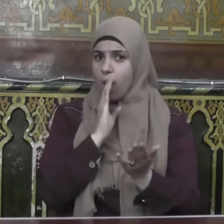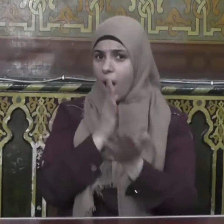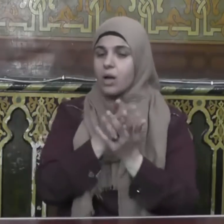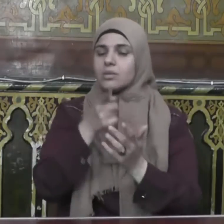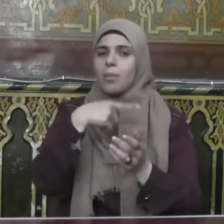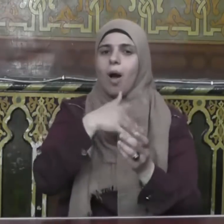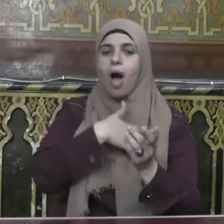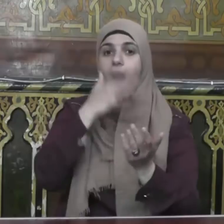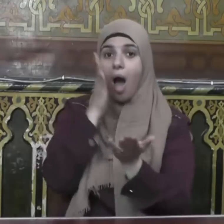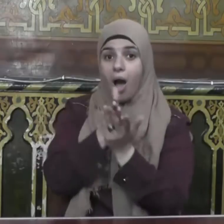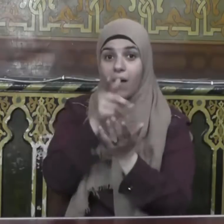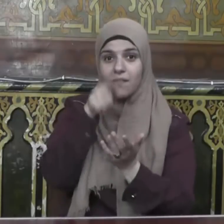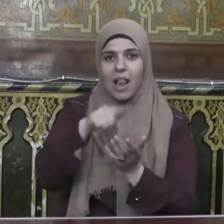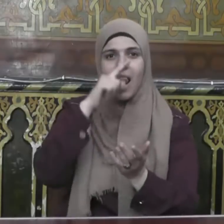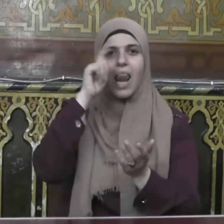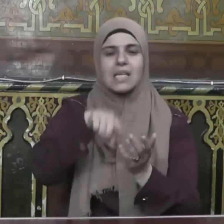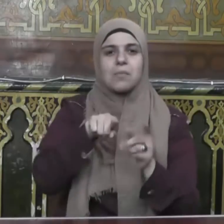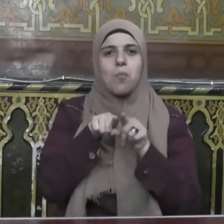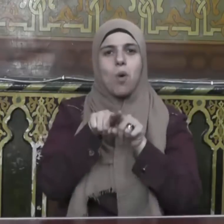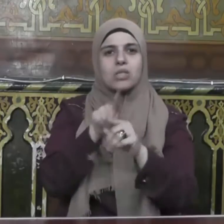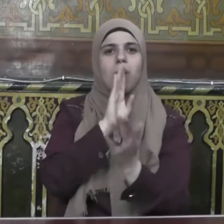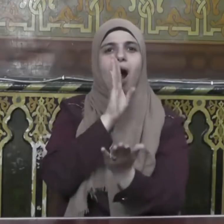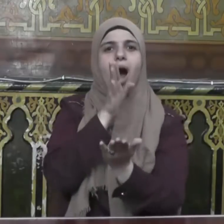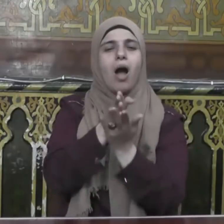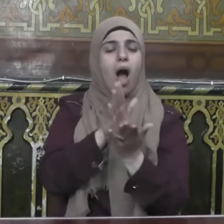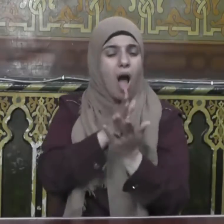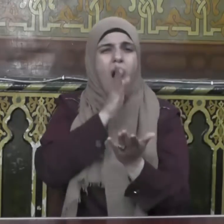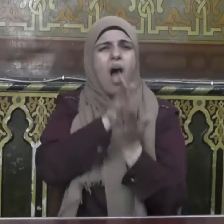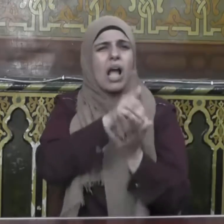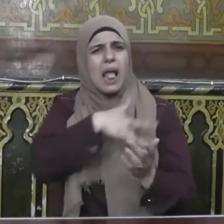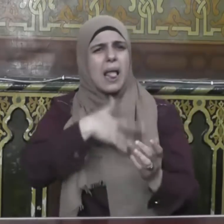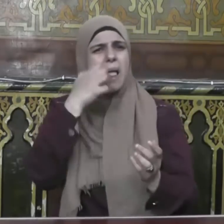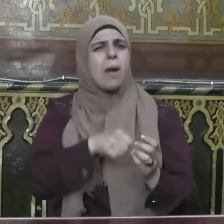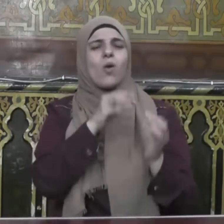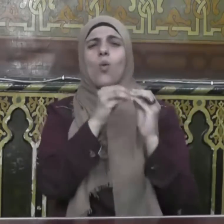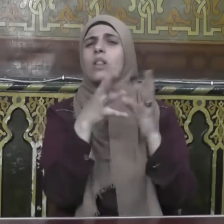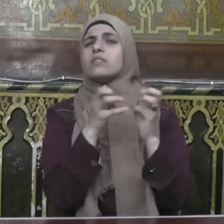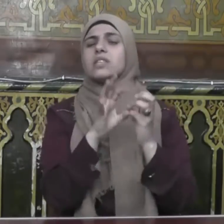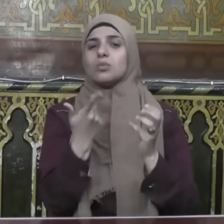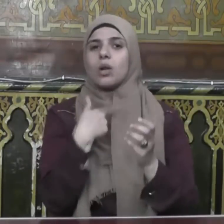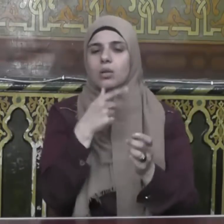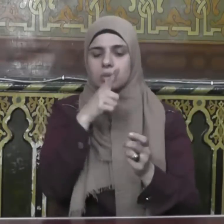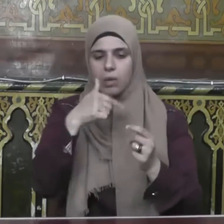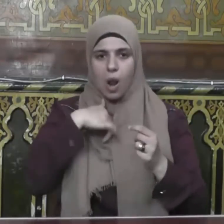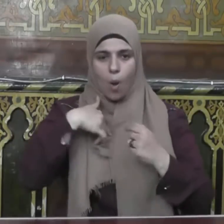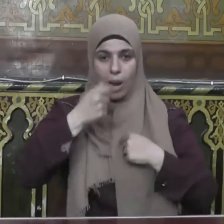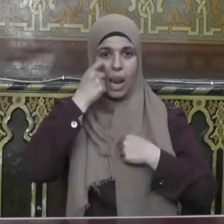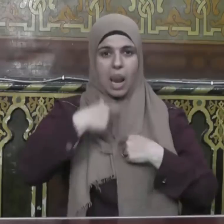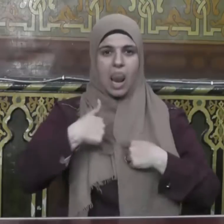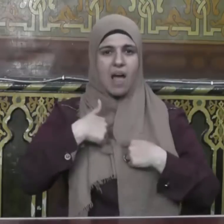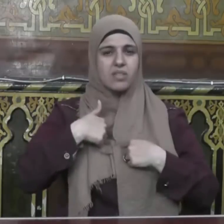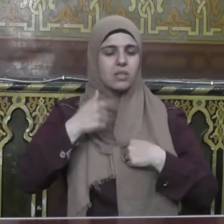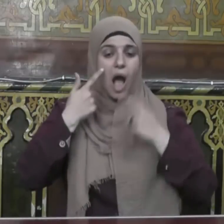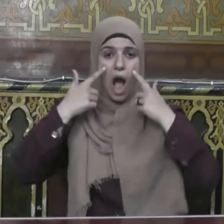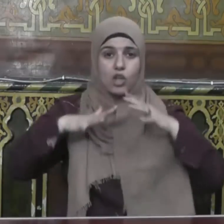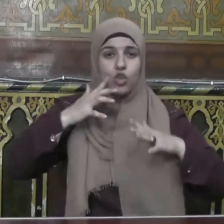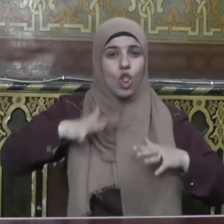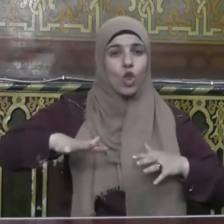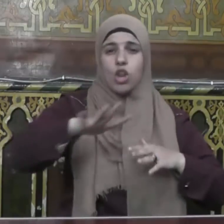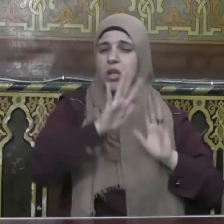حقيقة فما حقيقة إيمانك قال عزفت نفسي عن الدنيا فأسهرت ليلي